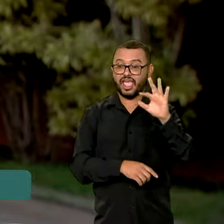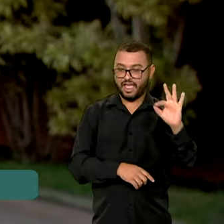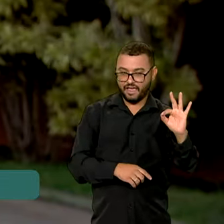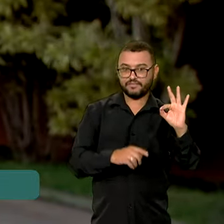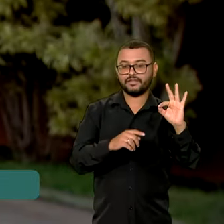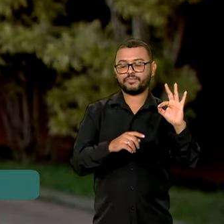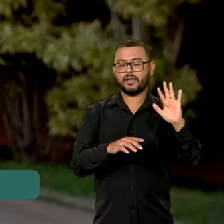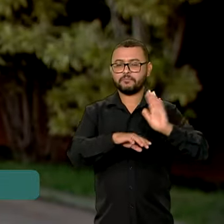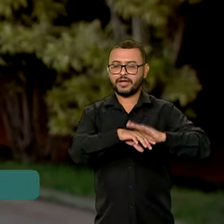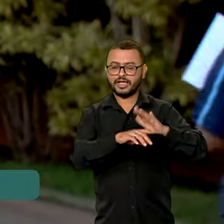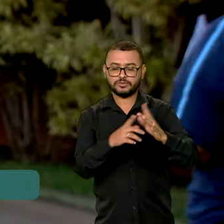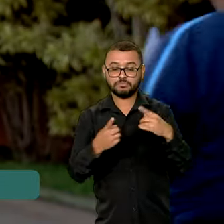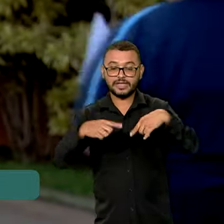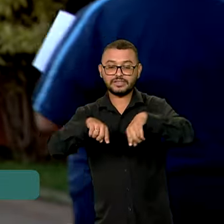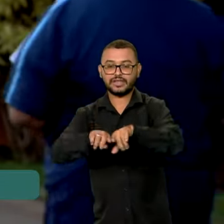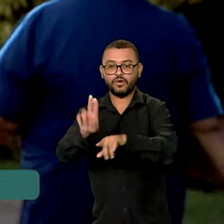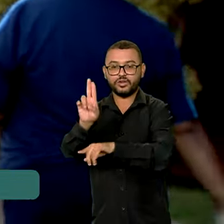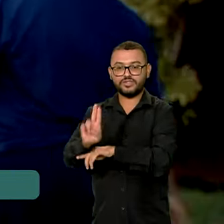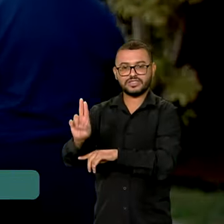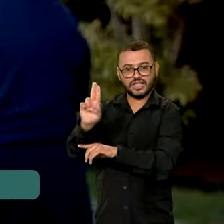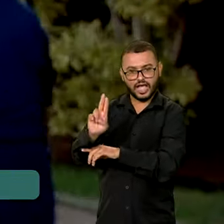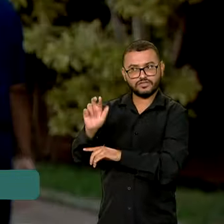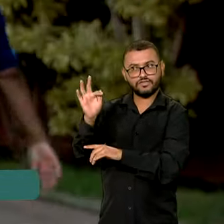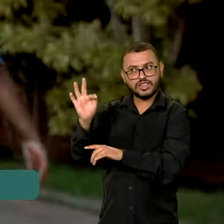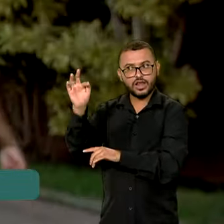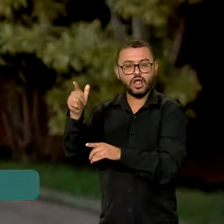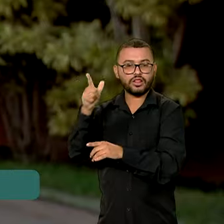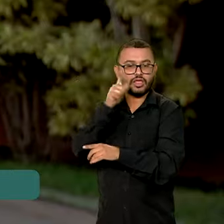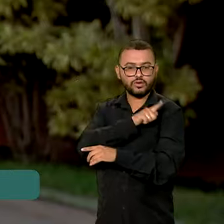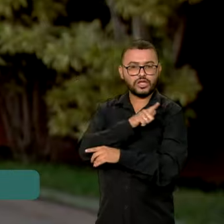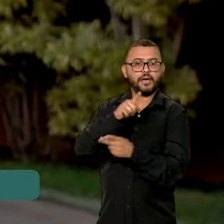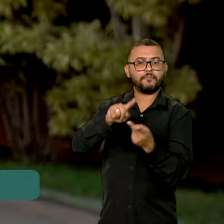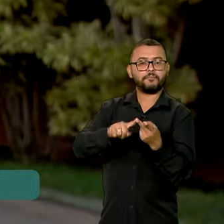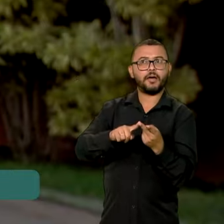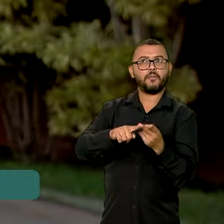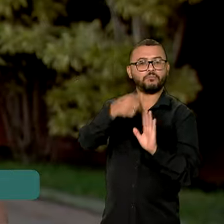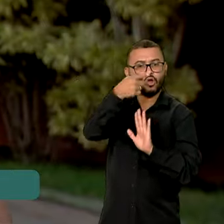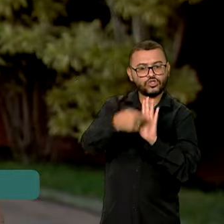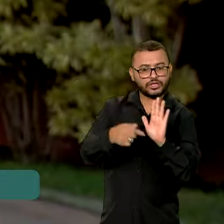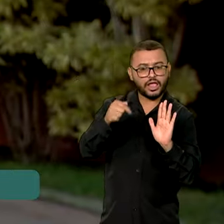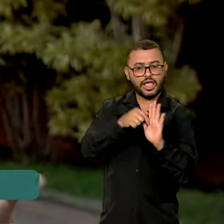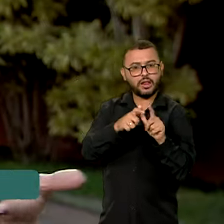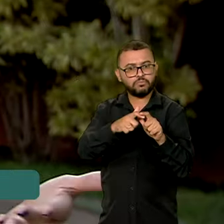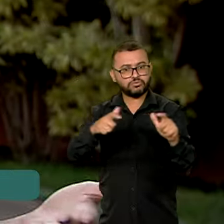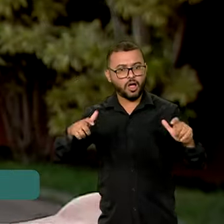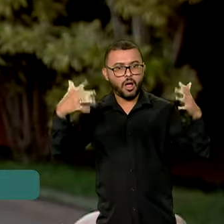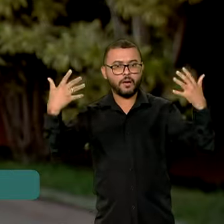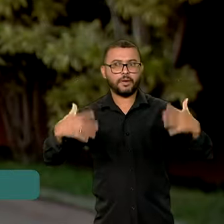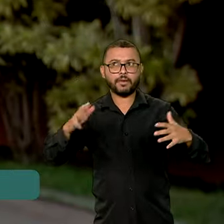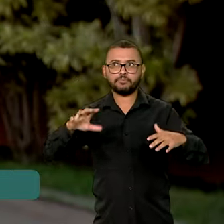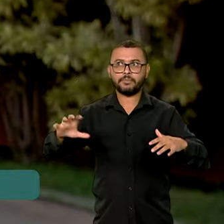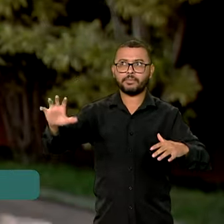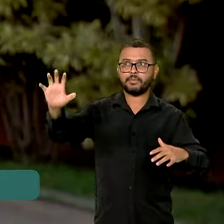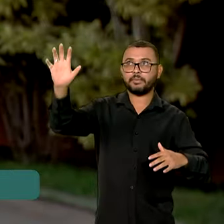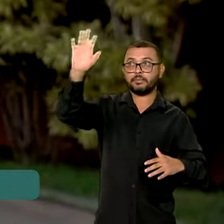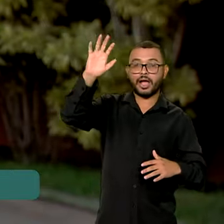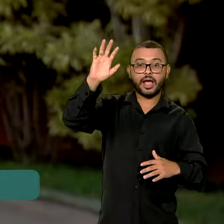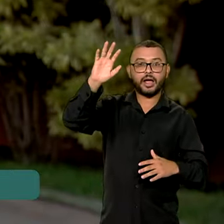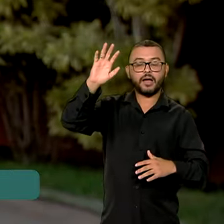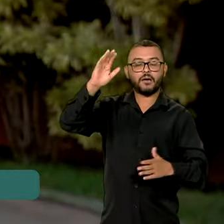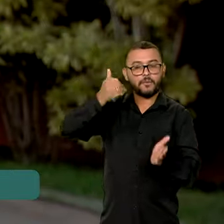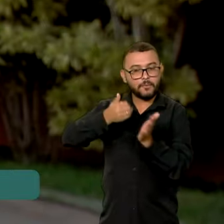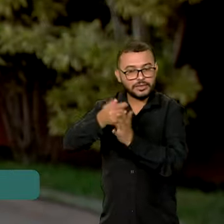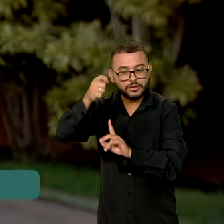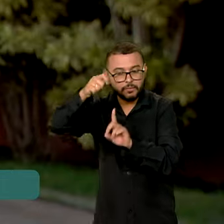parceria com universidades federais dos estados. E a previsão é que o projeto seja expandido para todo o Brasil a partir